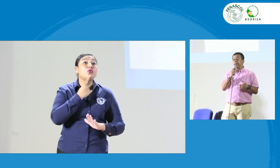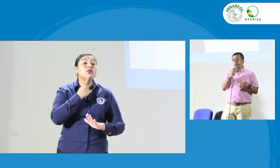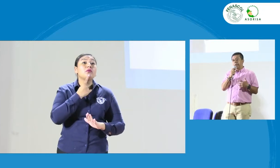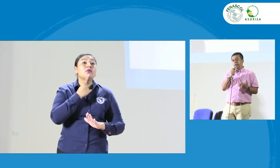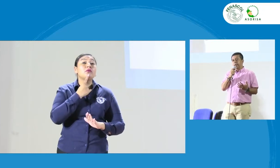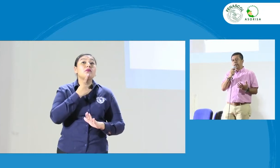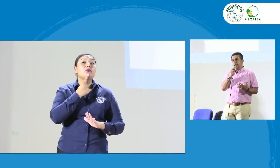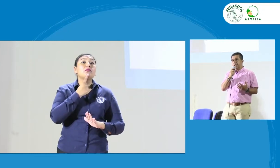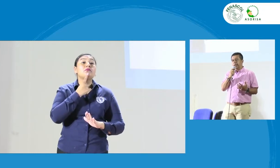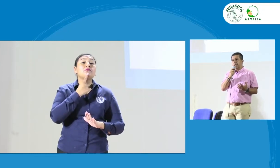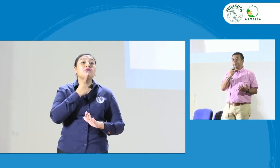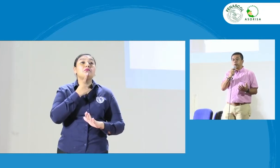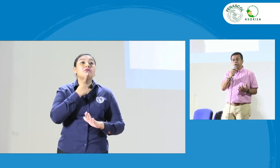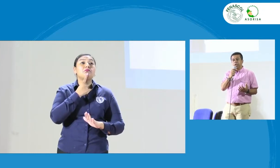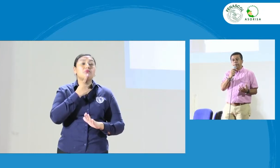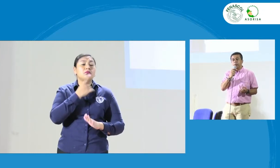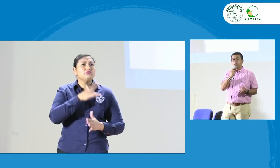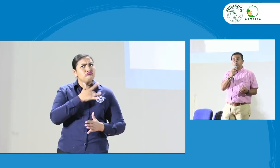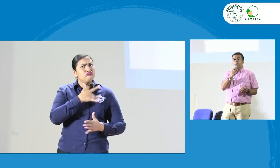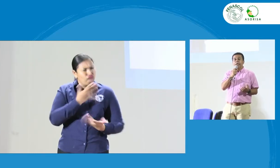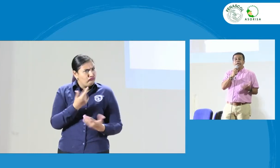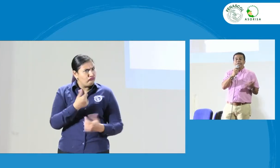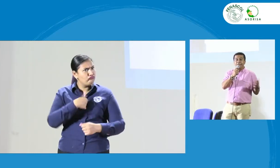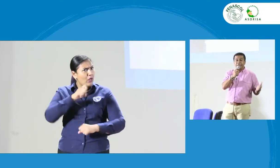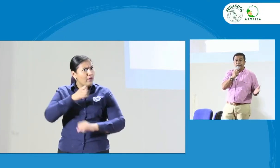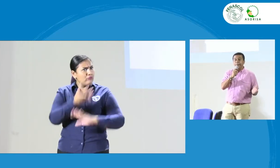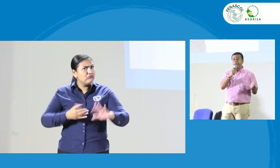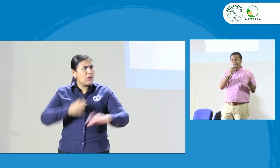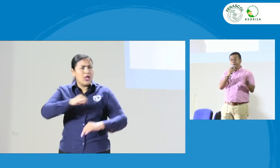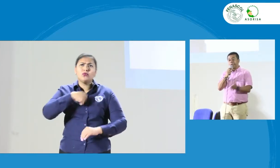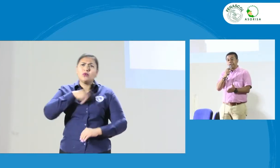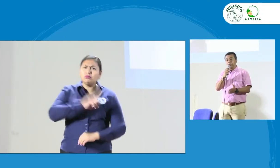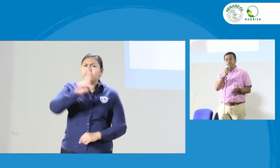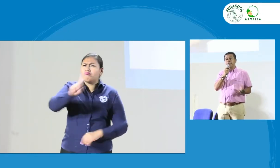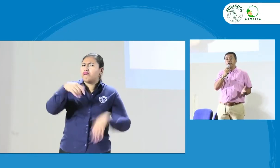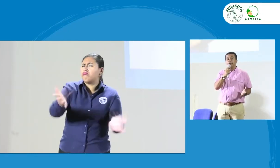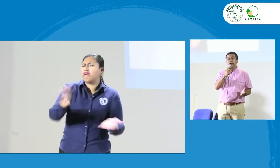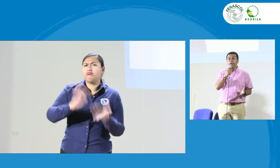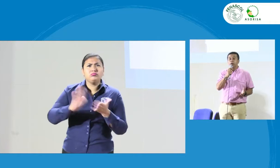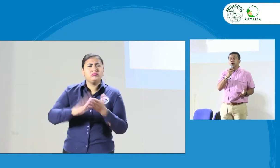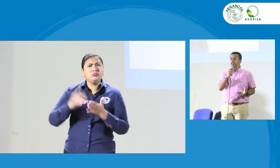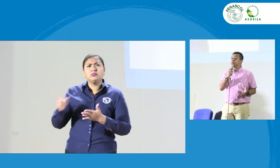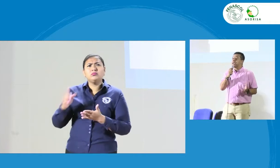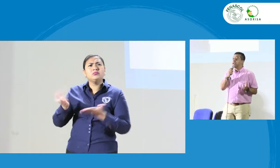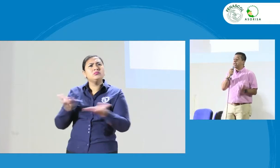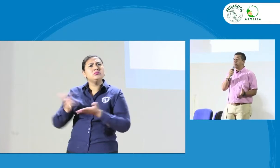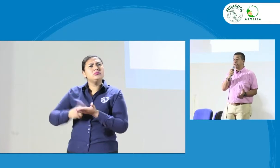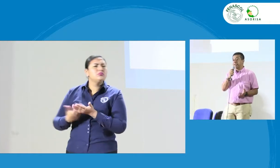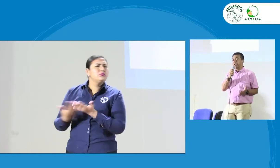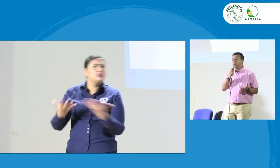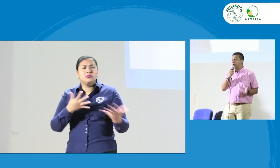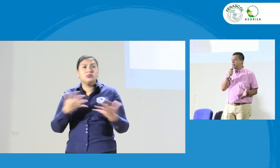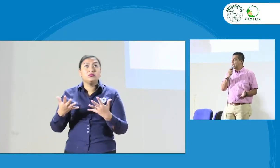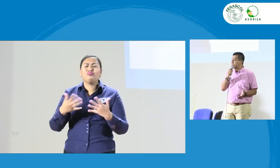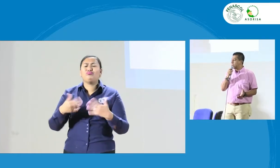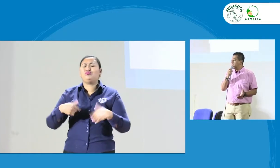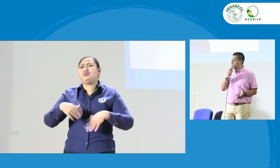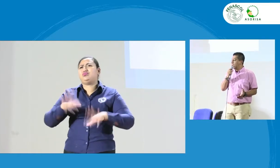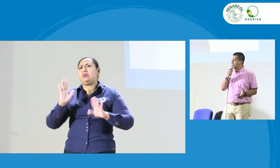capacidad va y reprocha el sistema de interpretación que están manejando, eso se ha generado una serie de